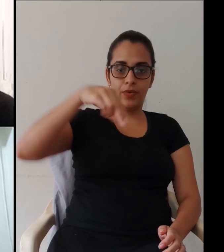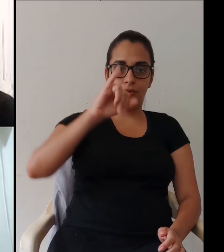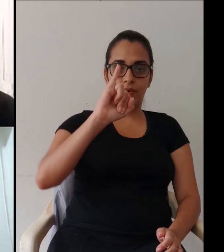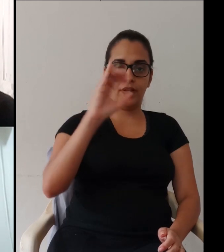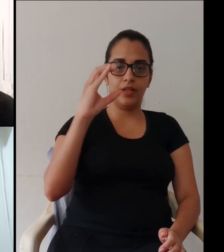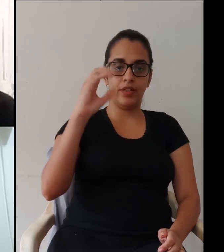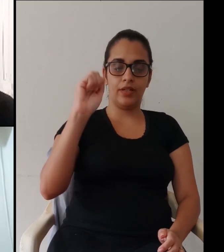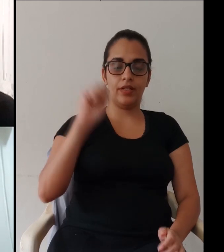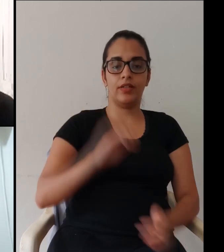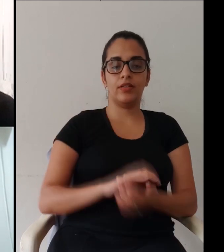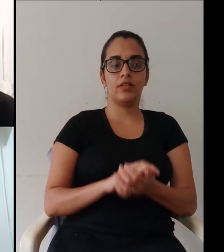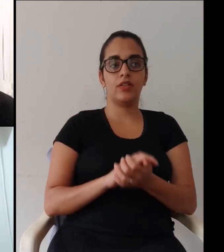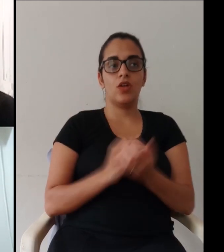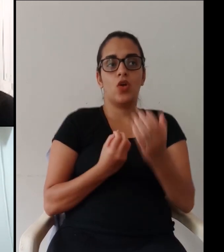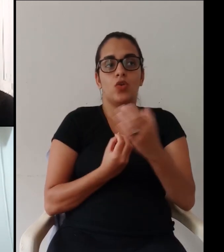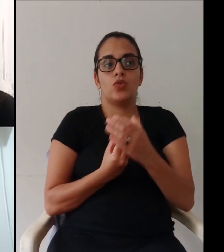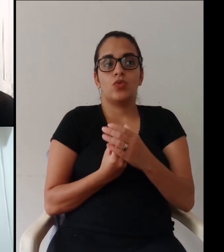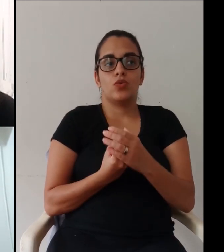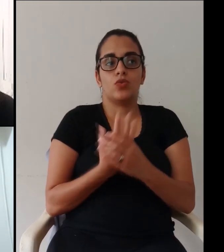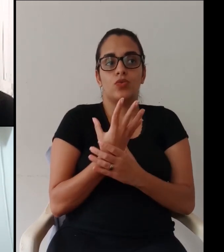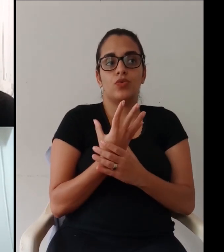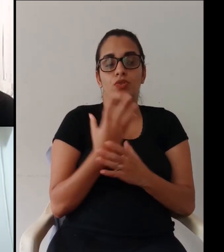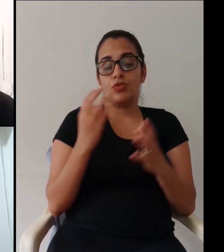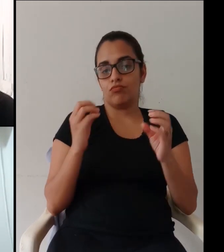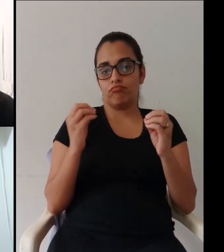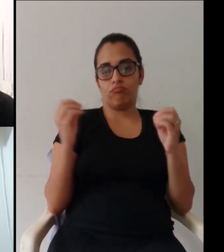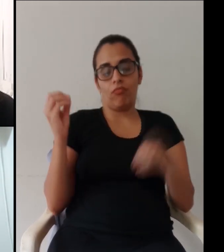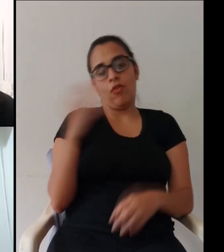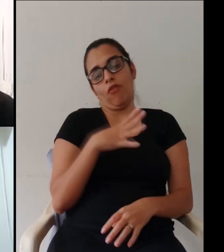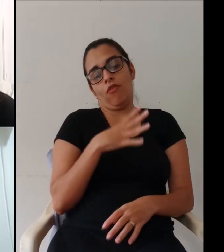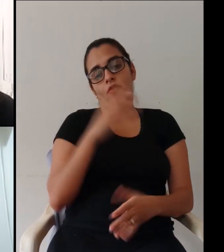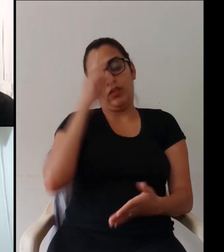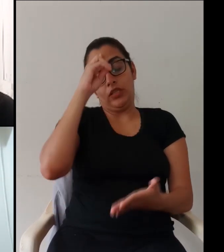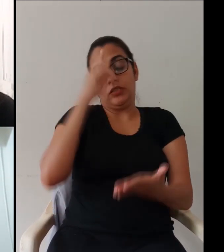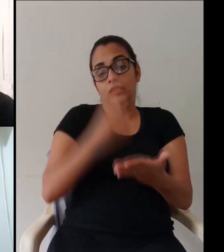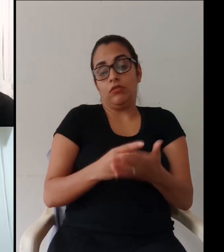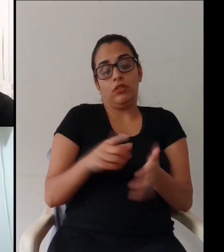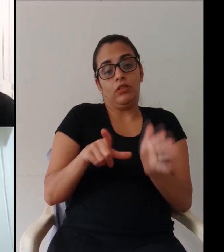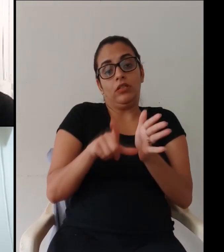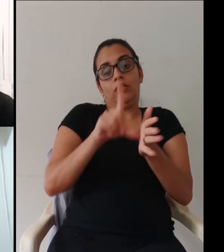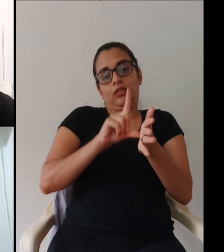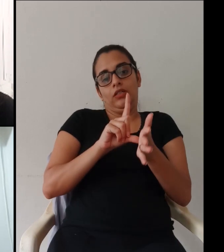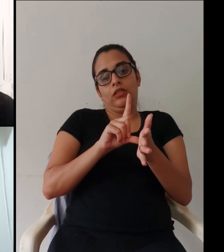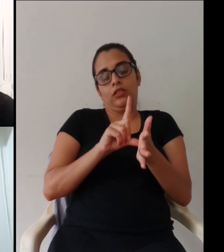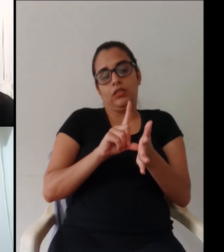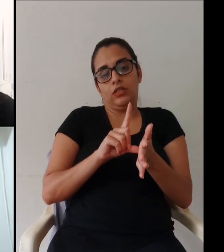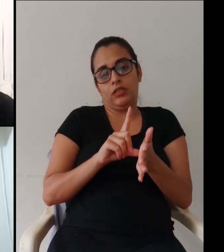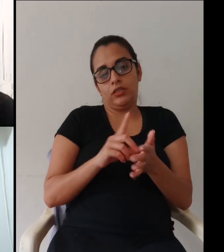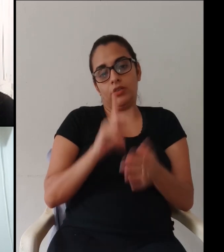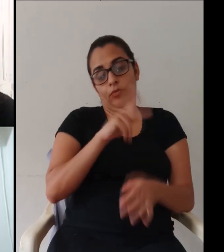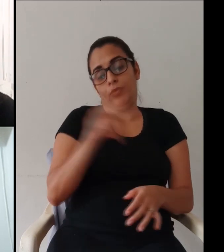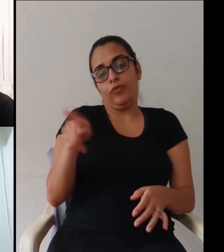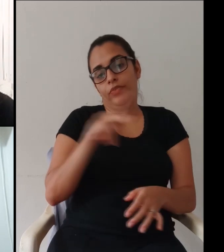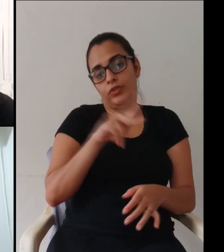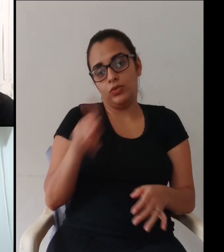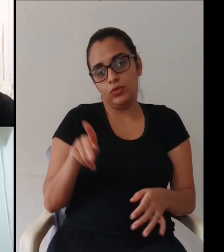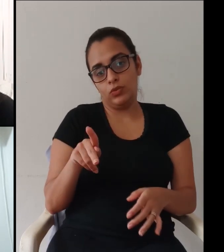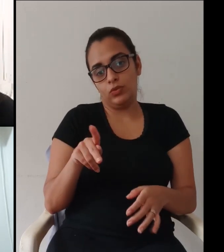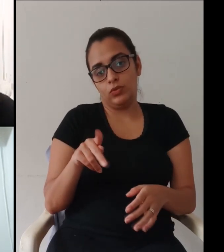Obrigada Mariana por estar participando na discussão junto com a Verônica realmente sim surgiu como novo